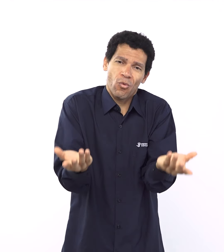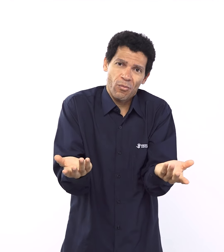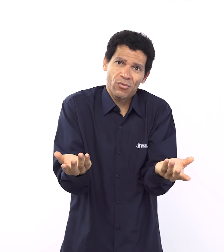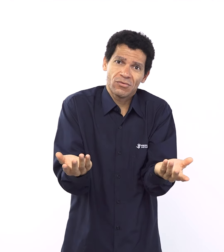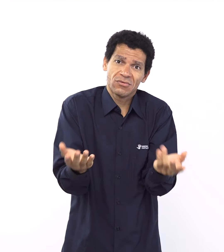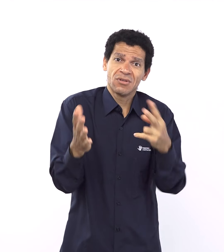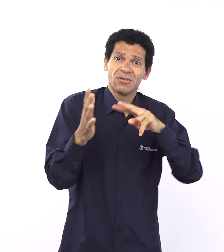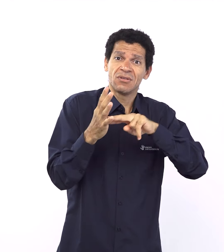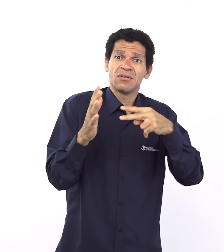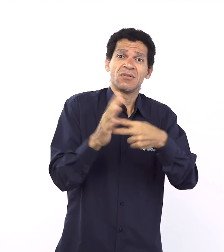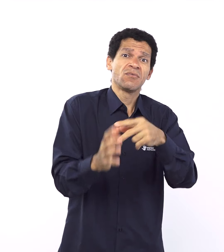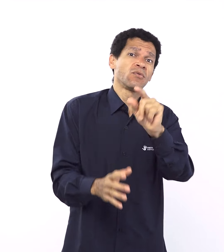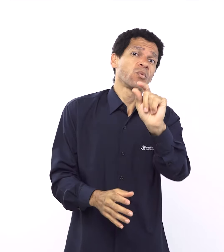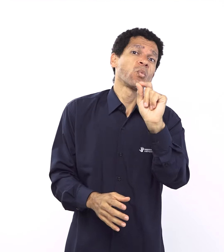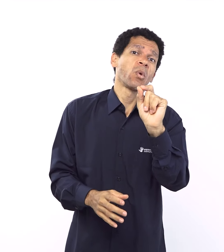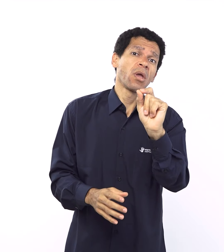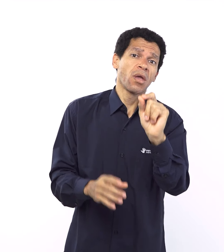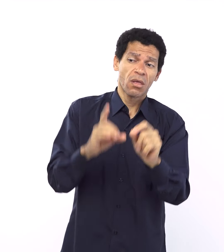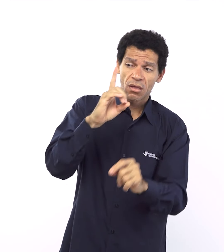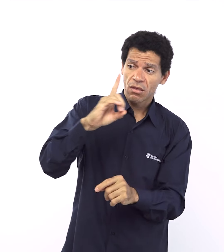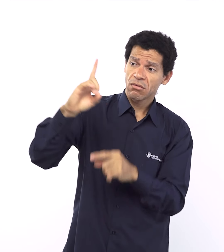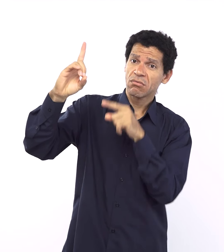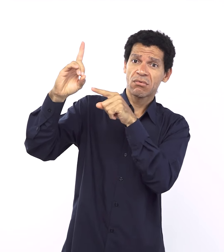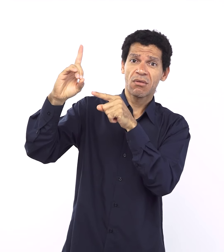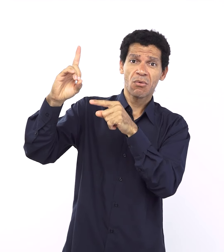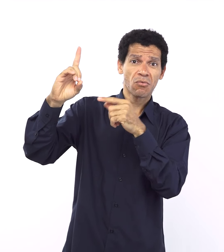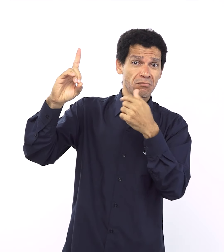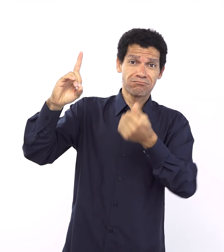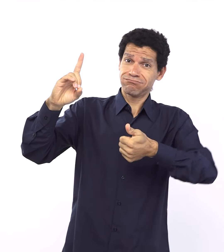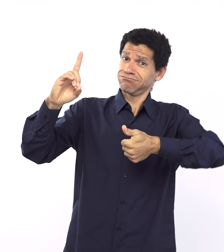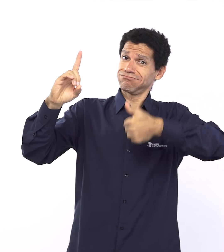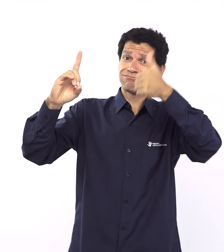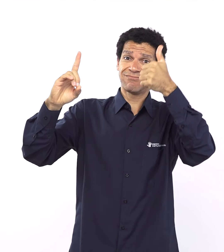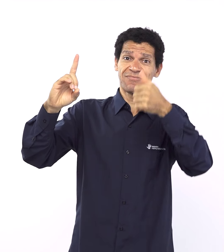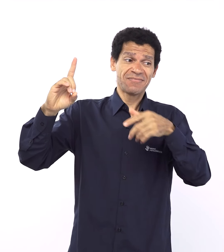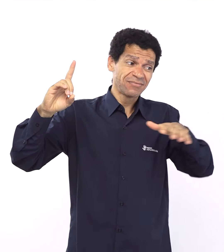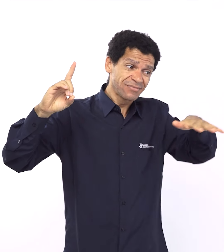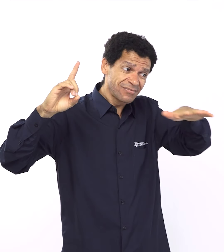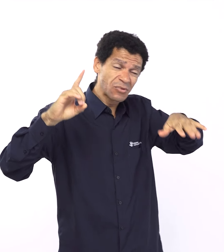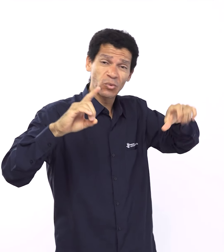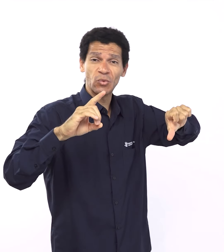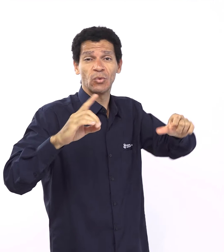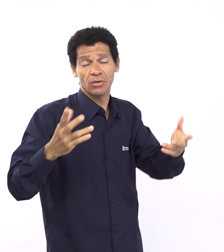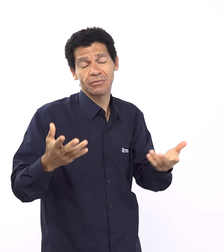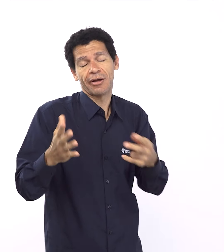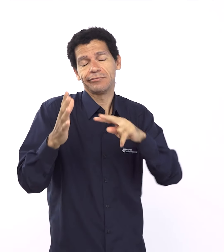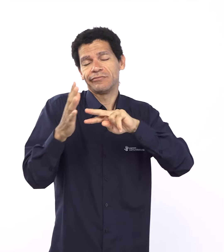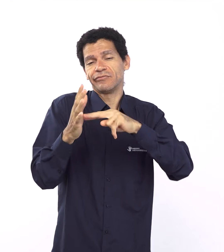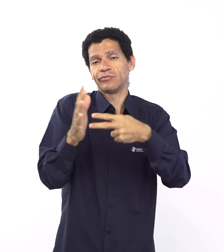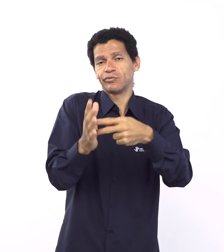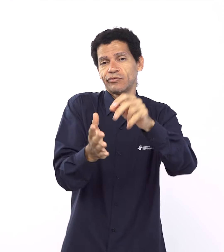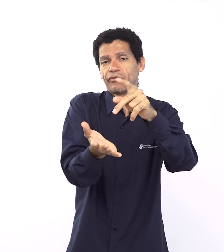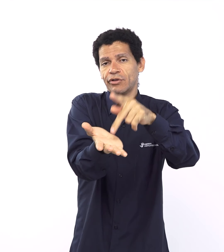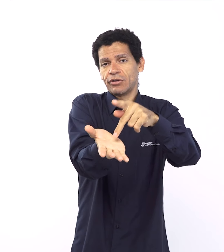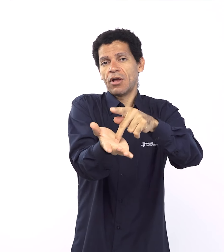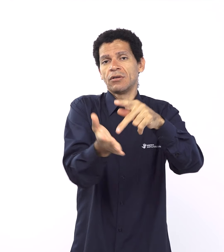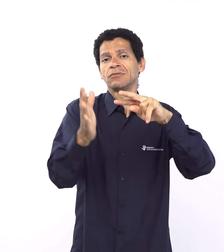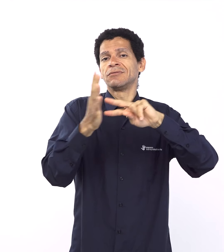Porque ao fazer um relacionamento, relacionamento verdadeiro traz consigo vulnerabilidade, né? Porque tem liberdade.